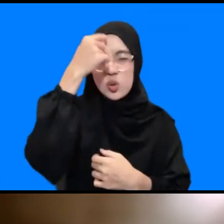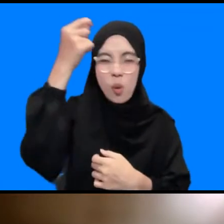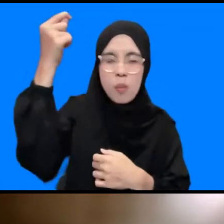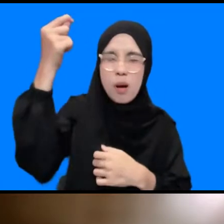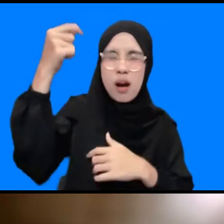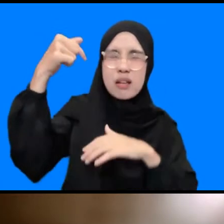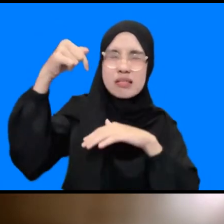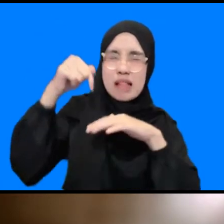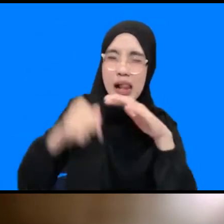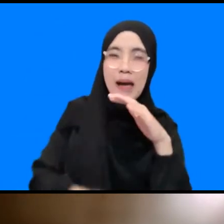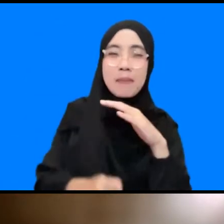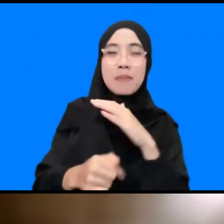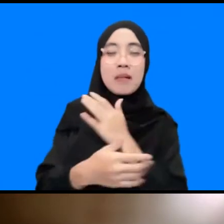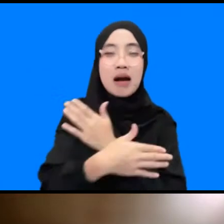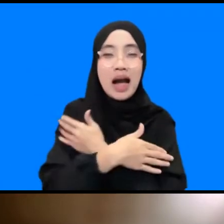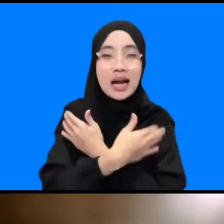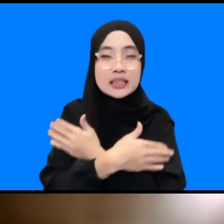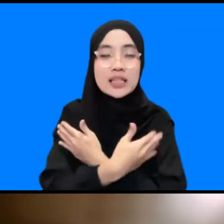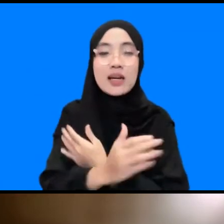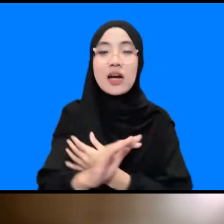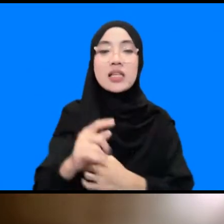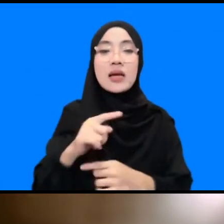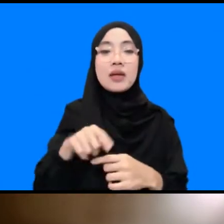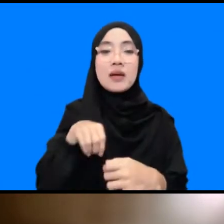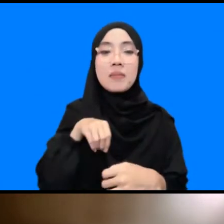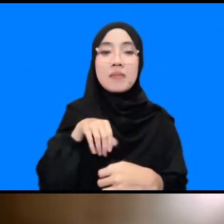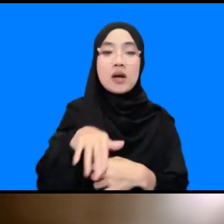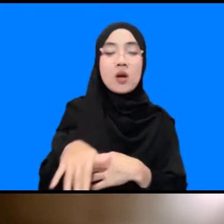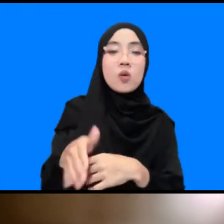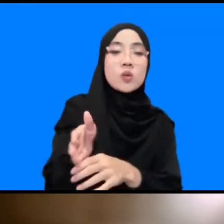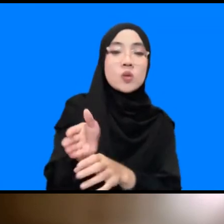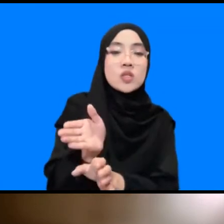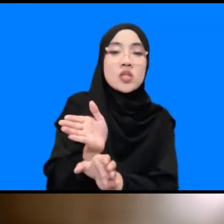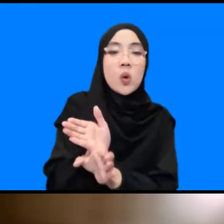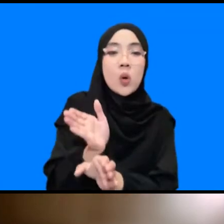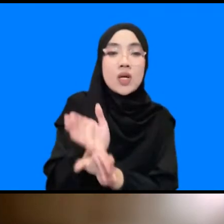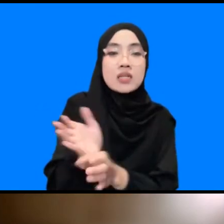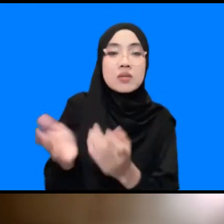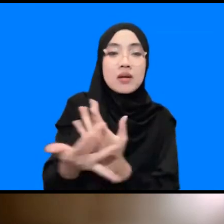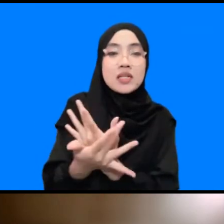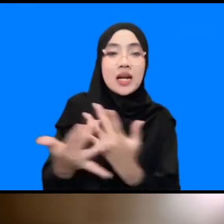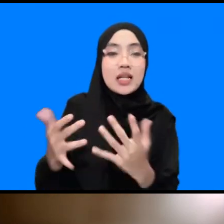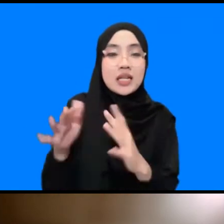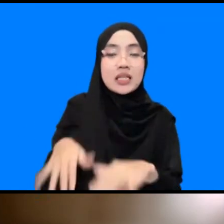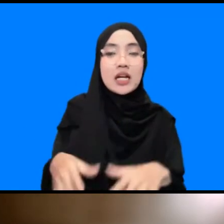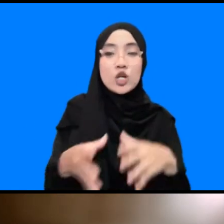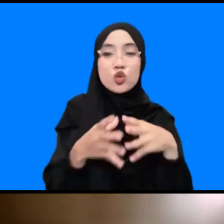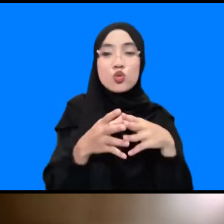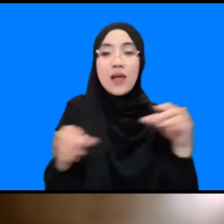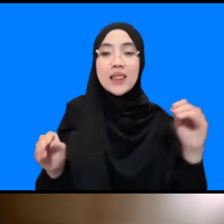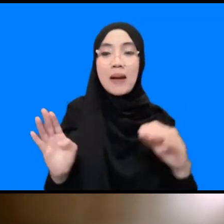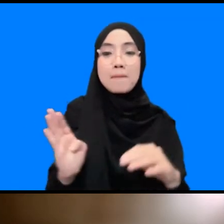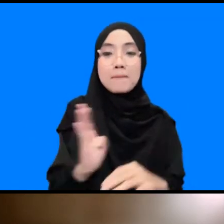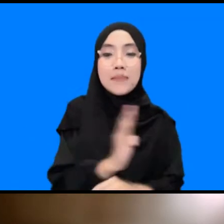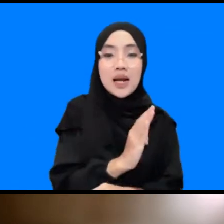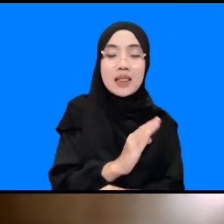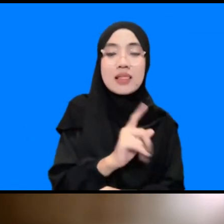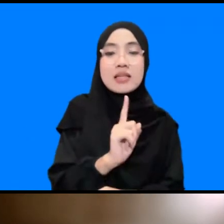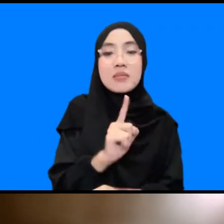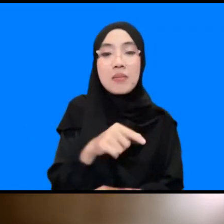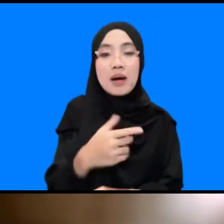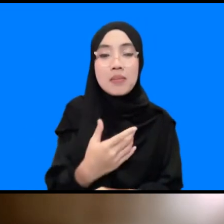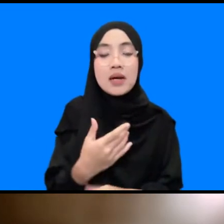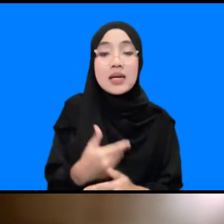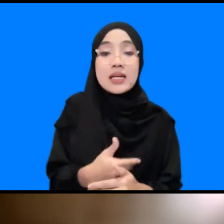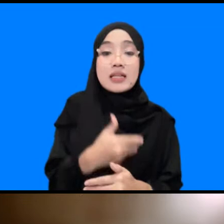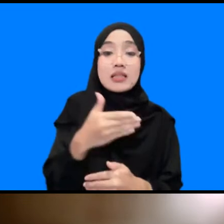membawa gangguan psikologis untuk masyarakat Sumatera Barat nah karena setelah tsunami